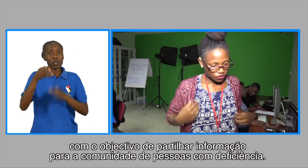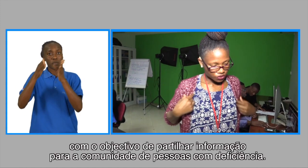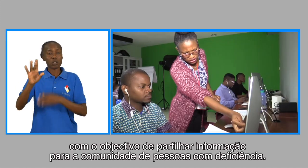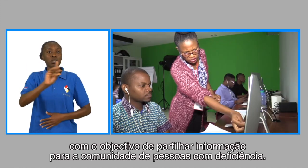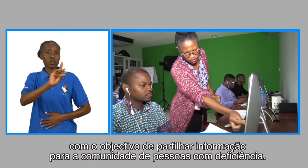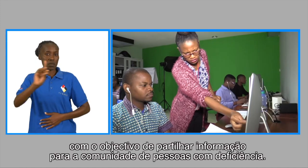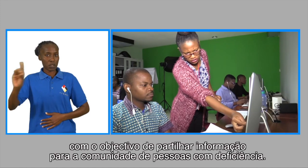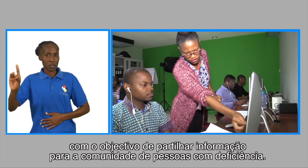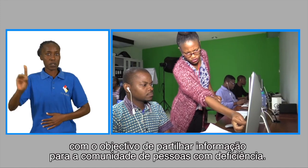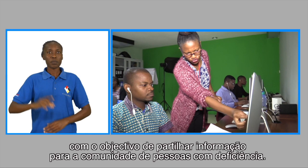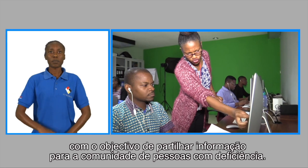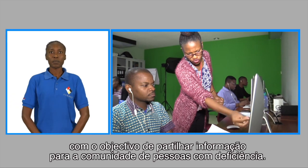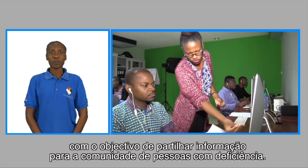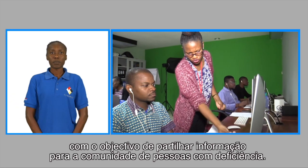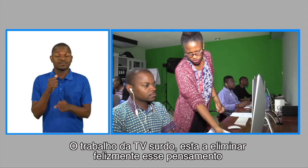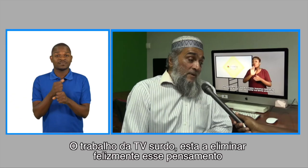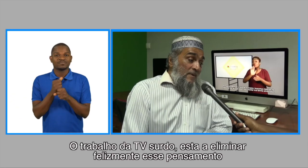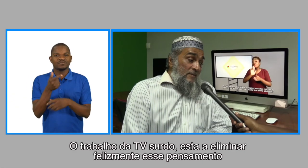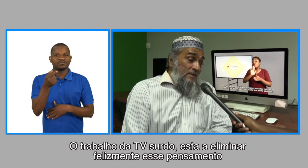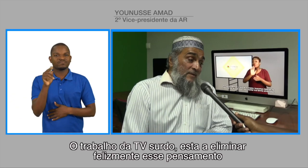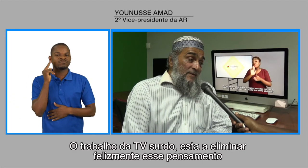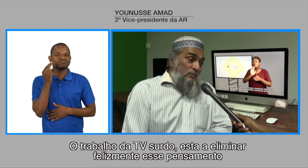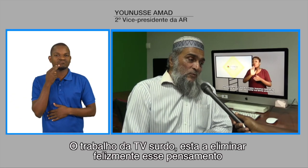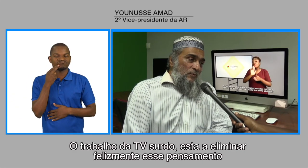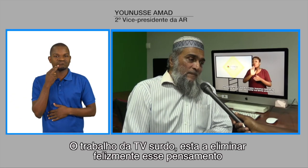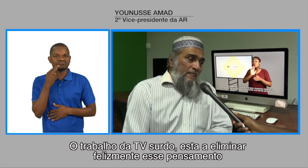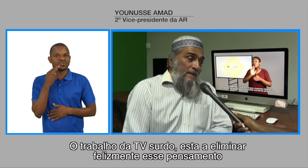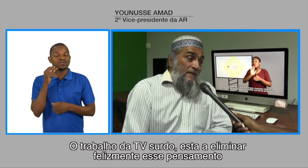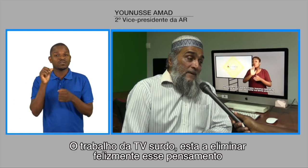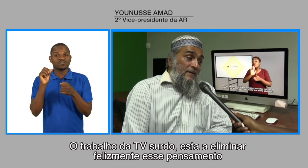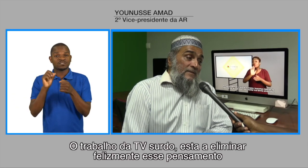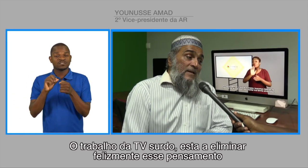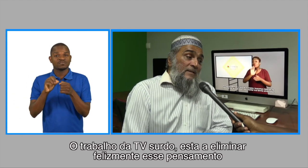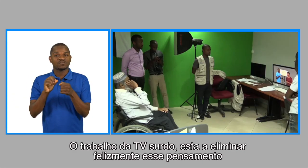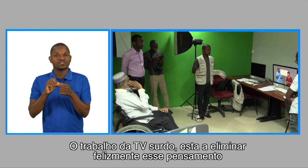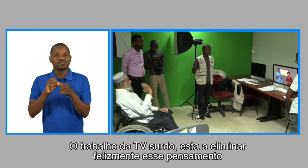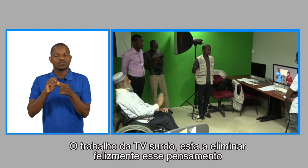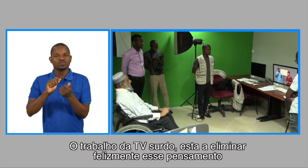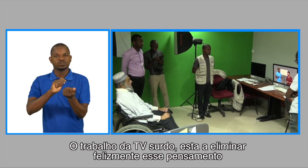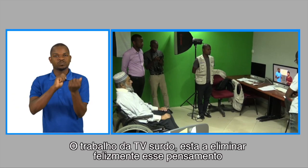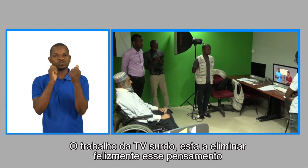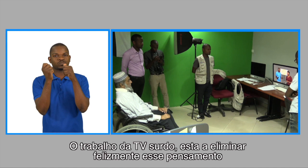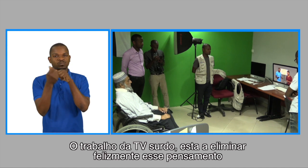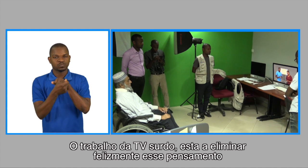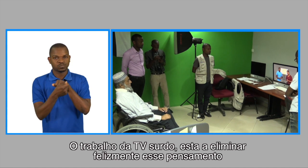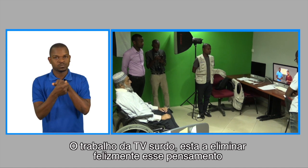de pessoas com deficiência o trabalho da TV Surdo está eliminar felizmente